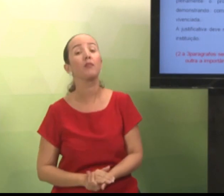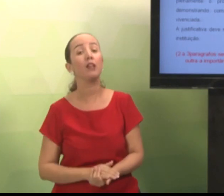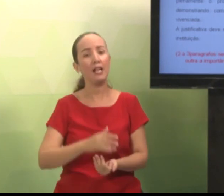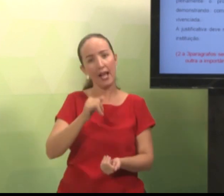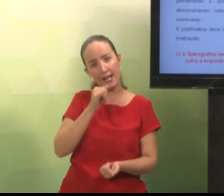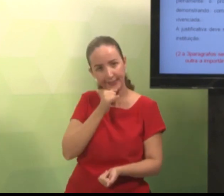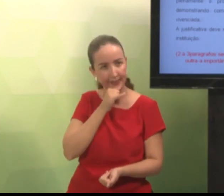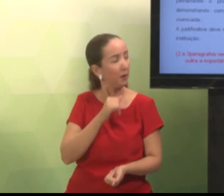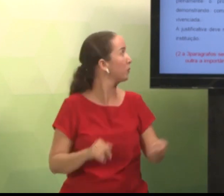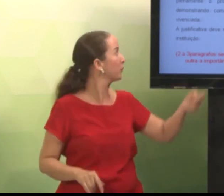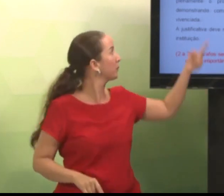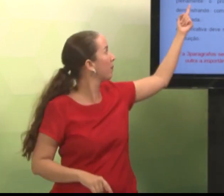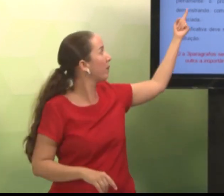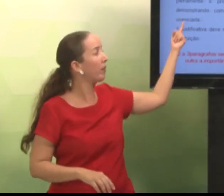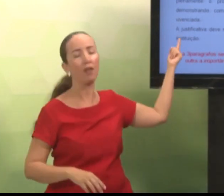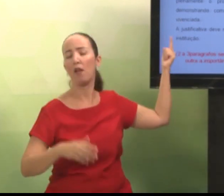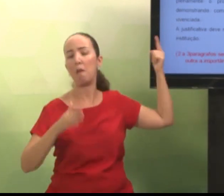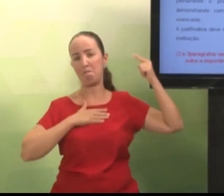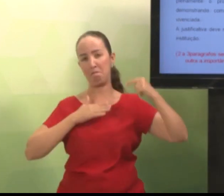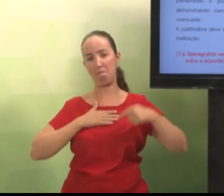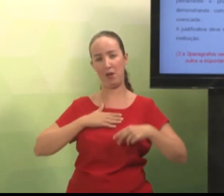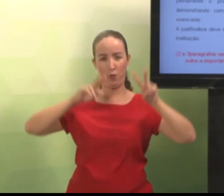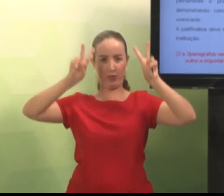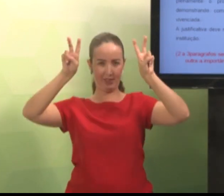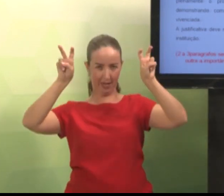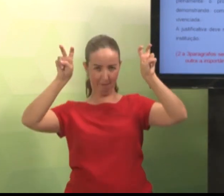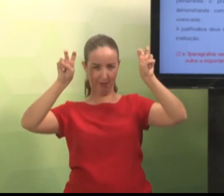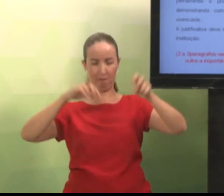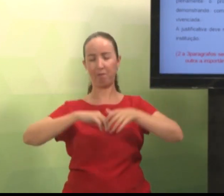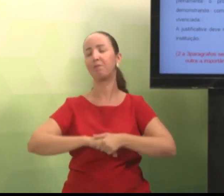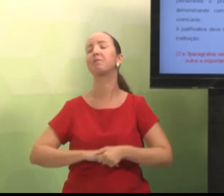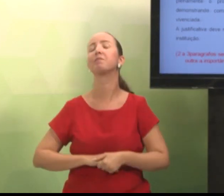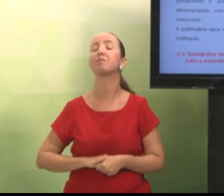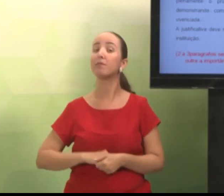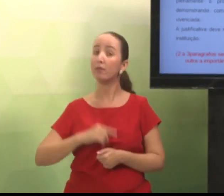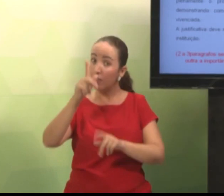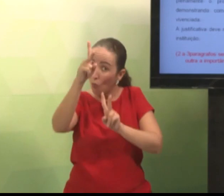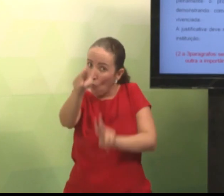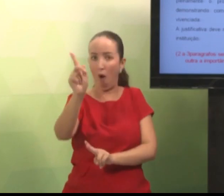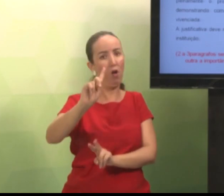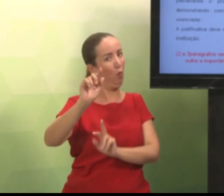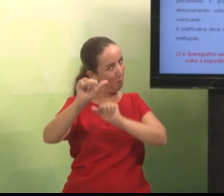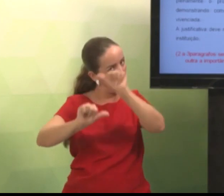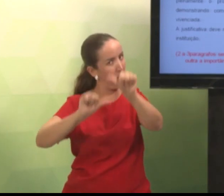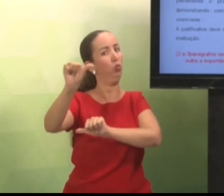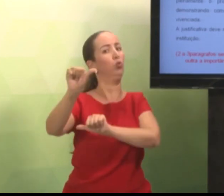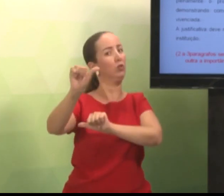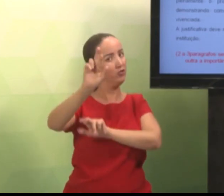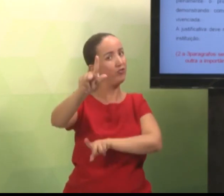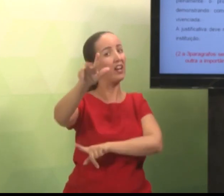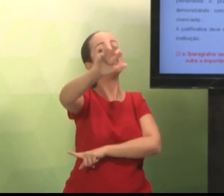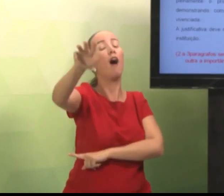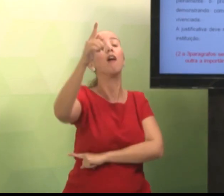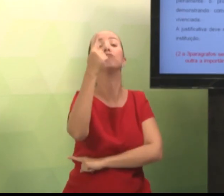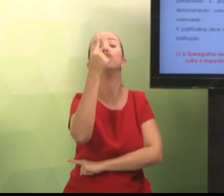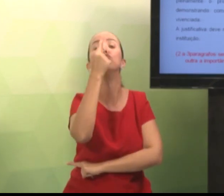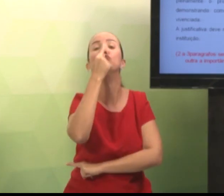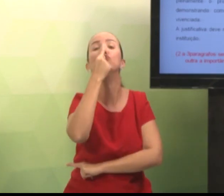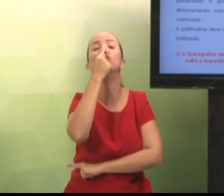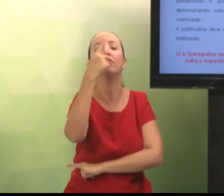Em que o seu trabalho vai auxiliar. Então, aqui eu tenho um exemplo. Veja. A partir do meu tema. Que você vai ter o seu